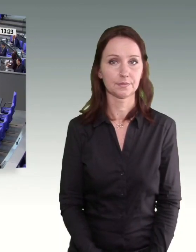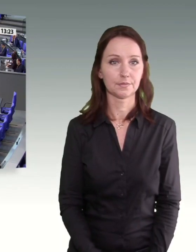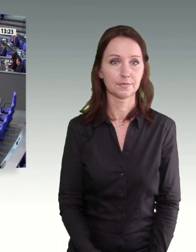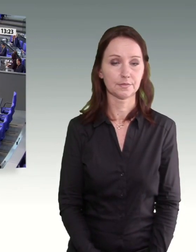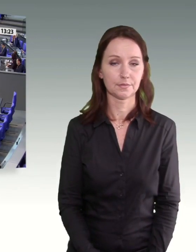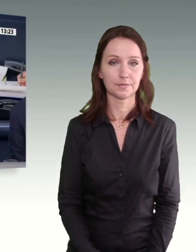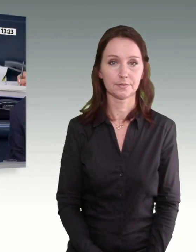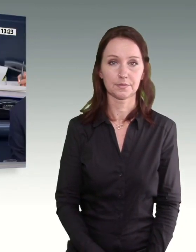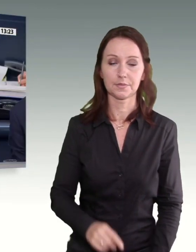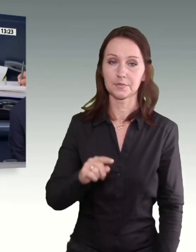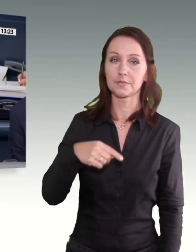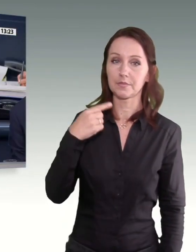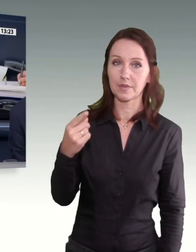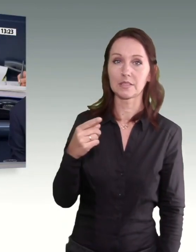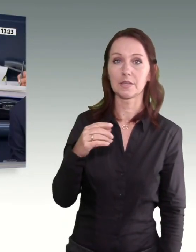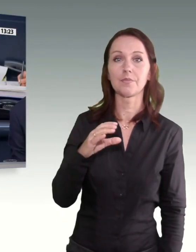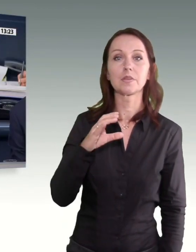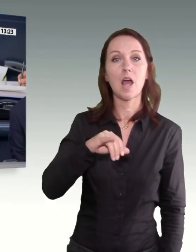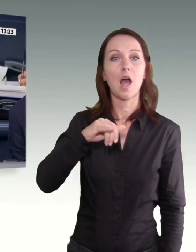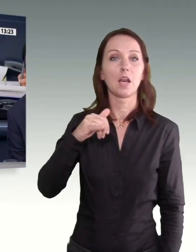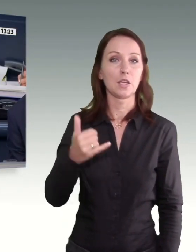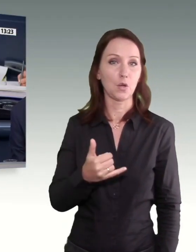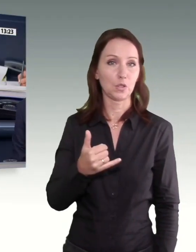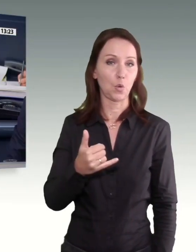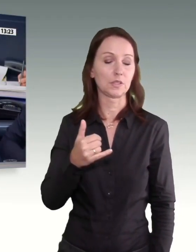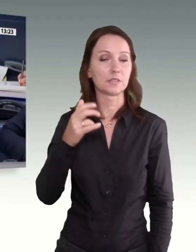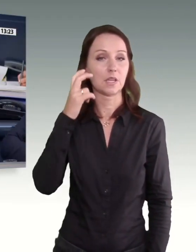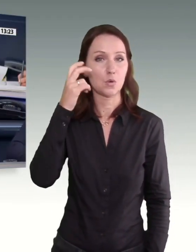Herr Nächster Redner ist Karl-Jürgen Brunnenberg für die FDP-Fraktion.